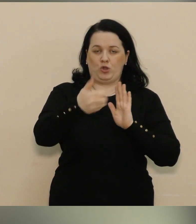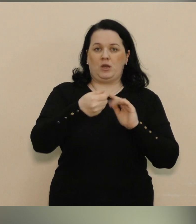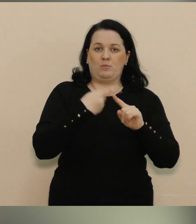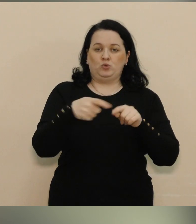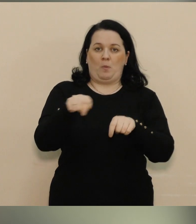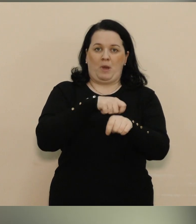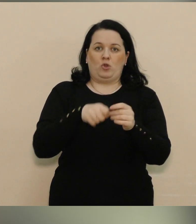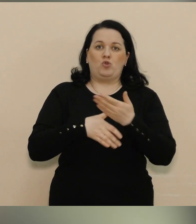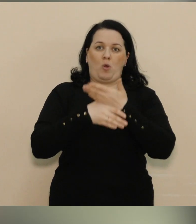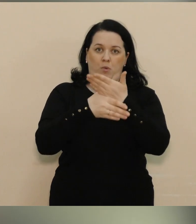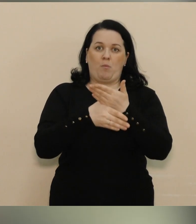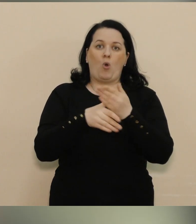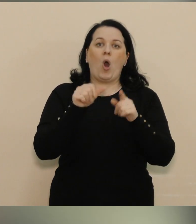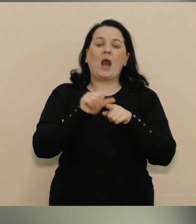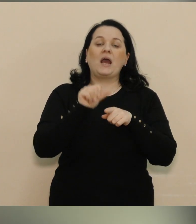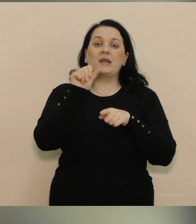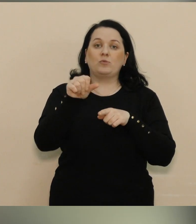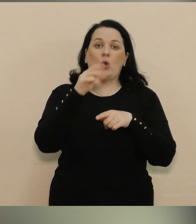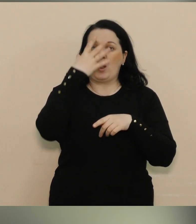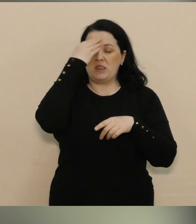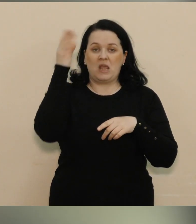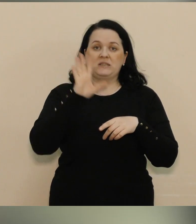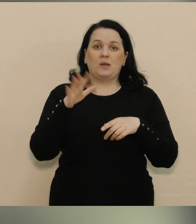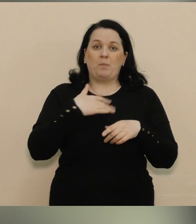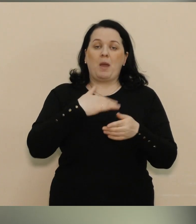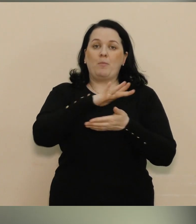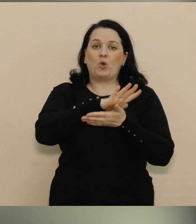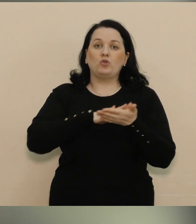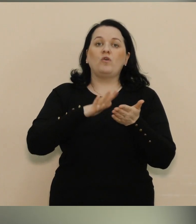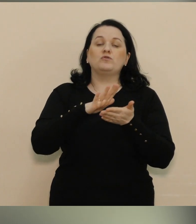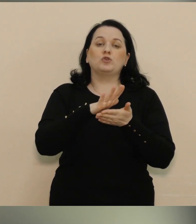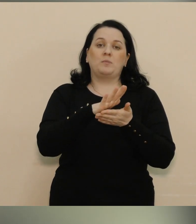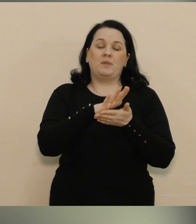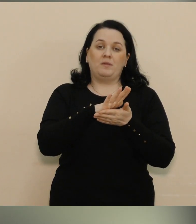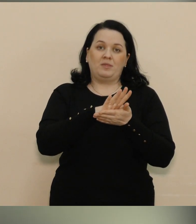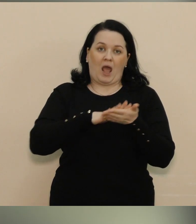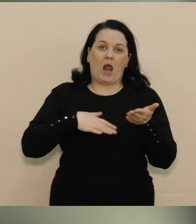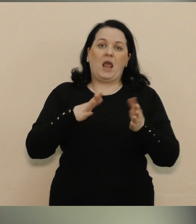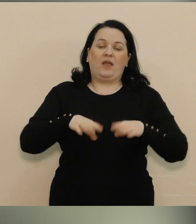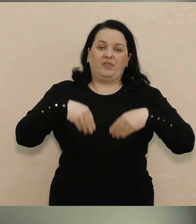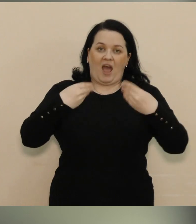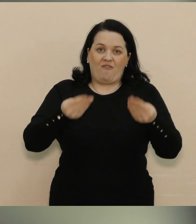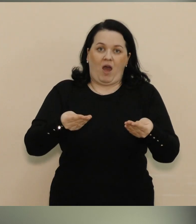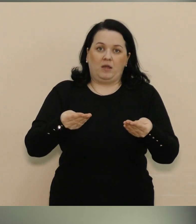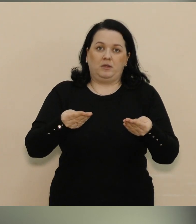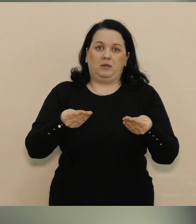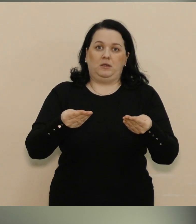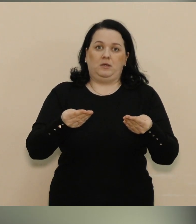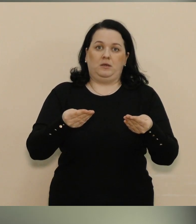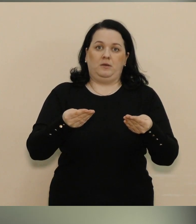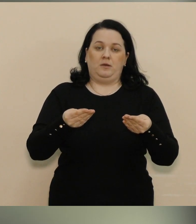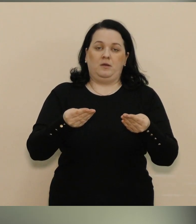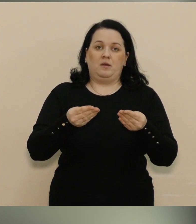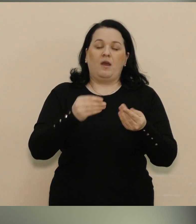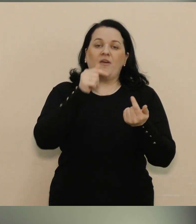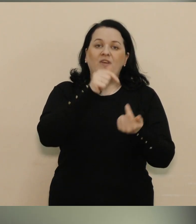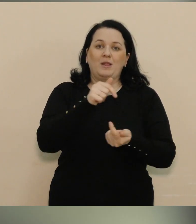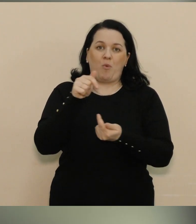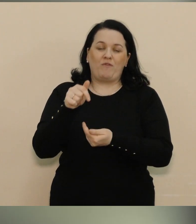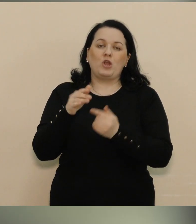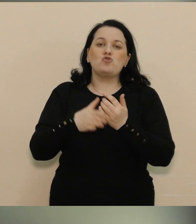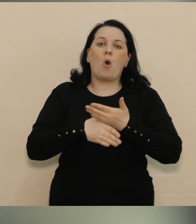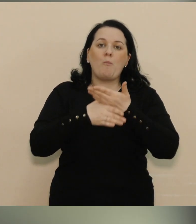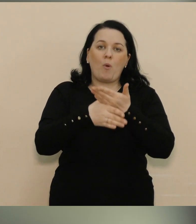матеріальну допомогу. Крім того, не забуваємо, ми продовжуємо далі давати відповідні